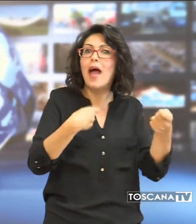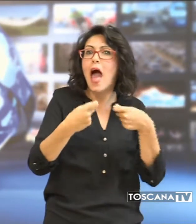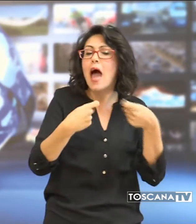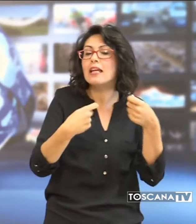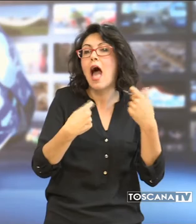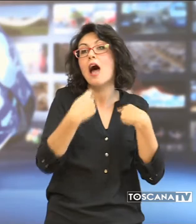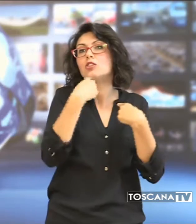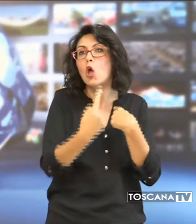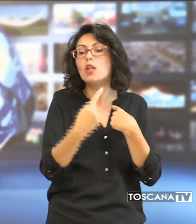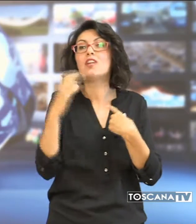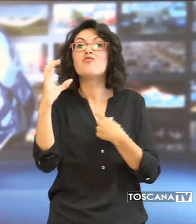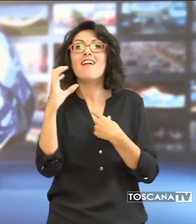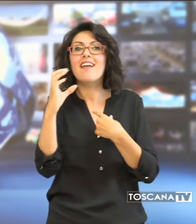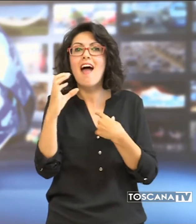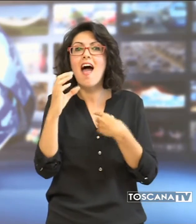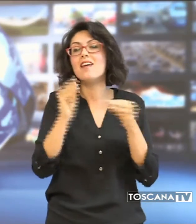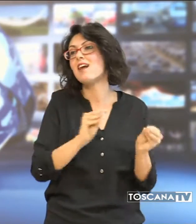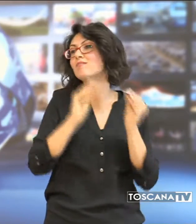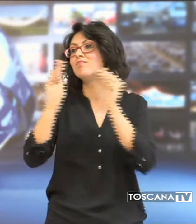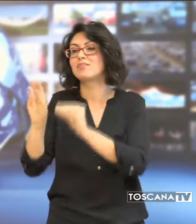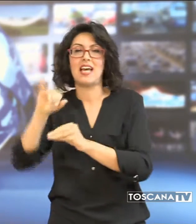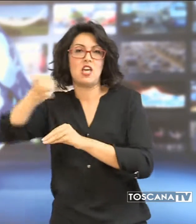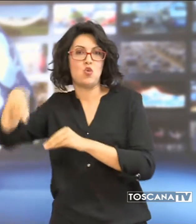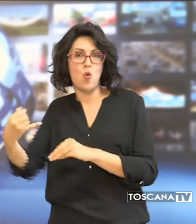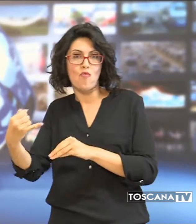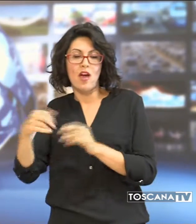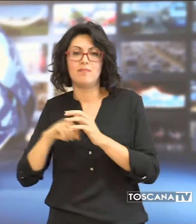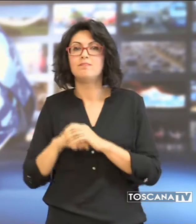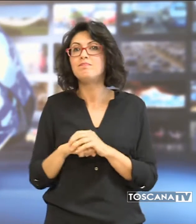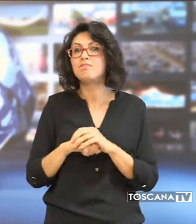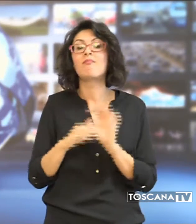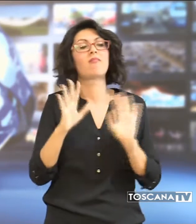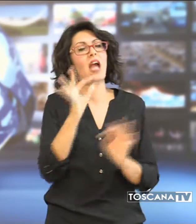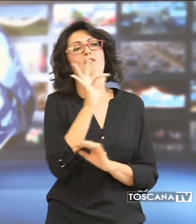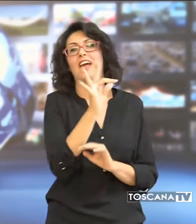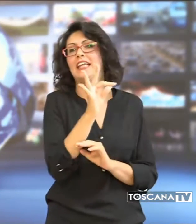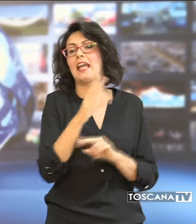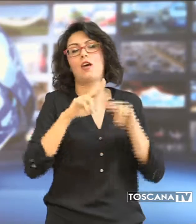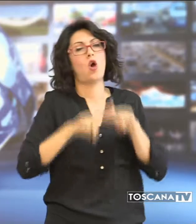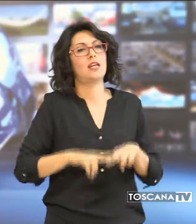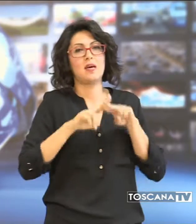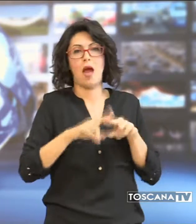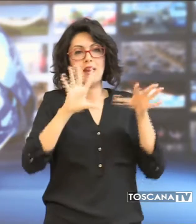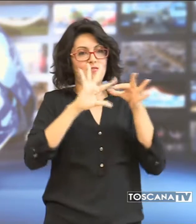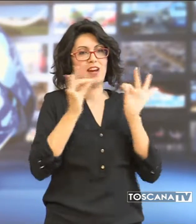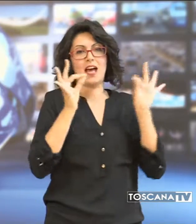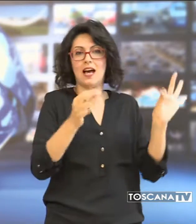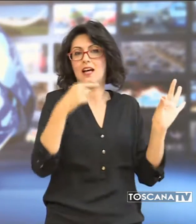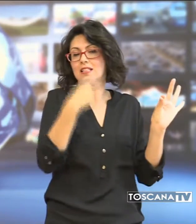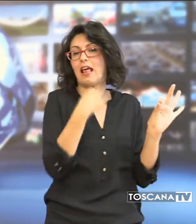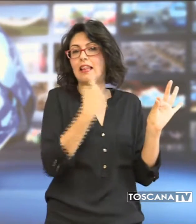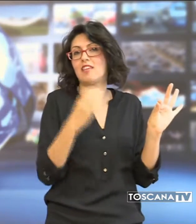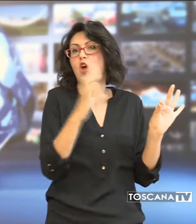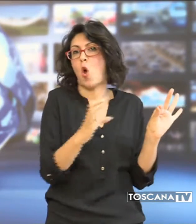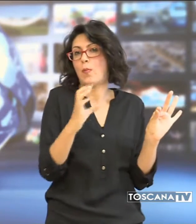vorrebbero Chiesa destinato alla Juventus. Federico Resta ha ribadito anche in queste ore lo stesso